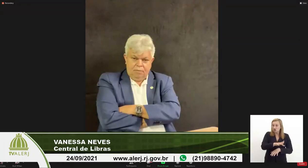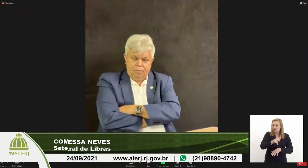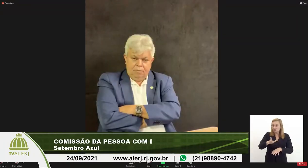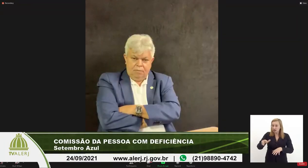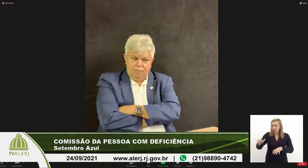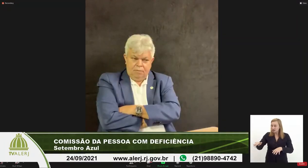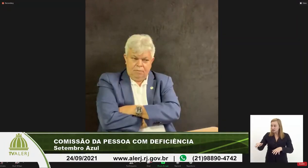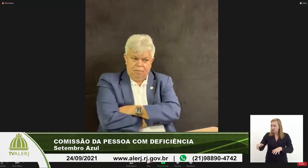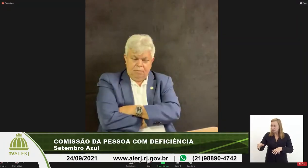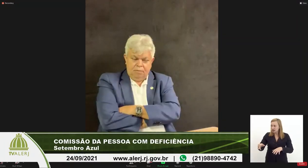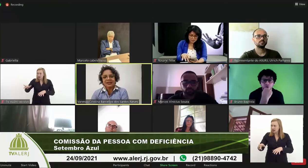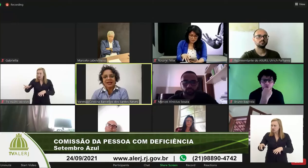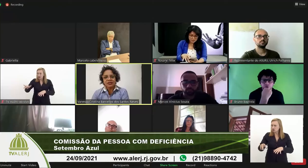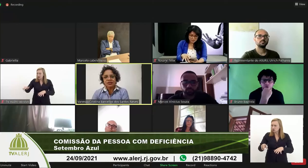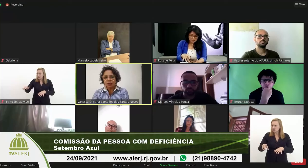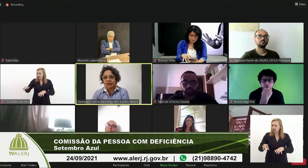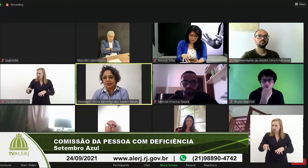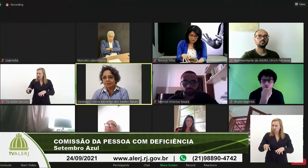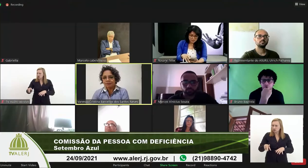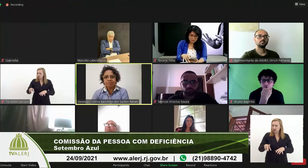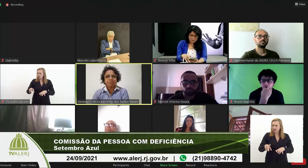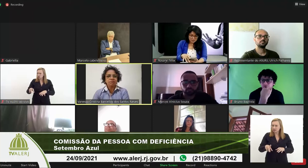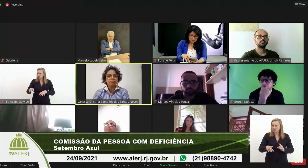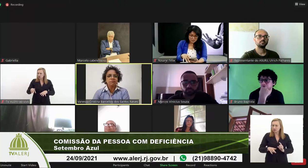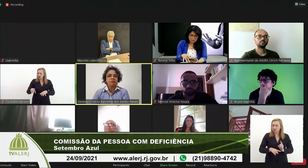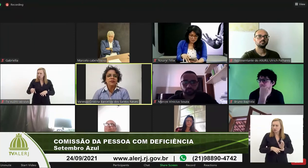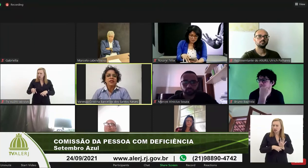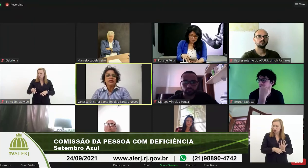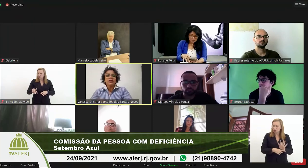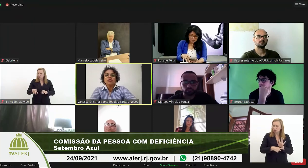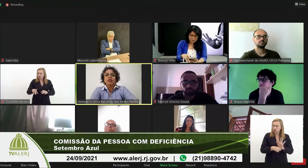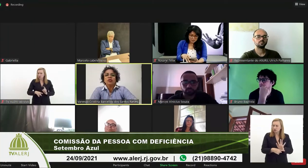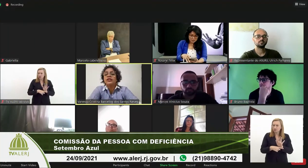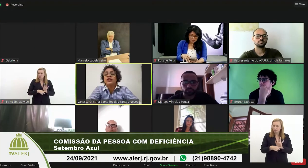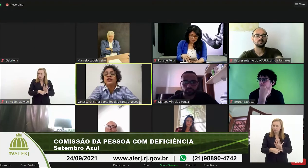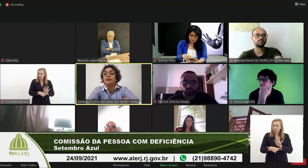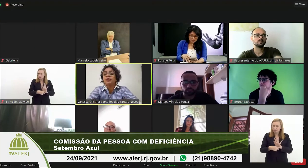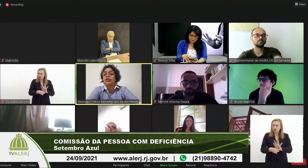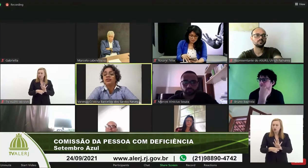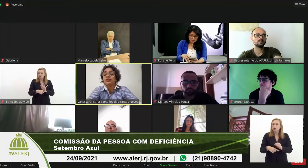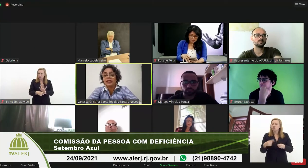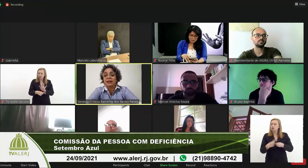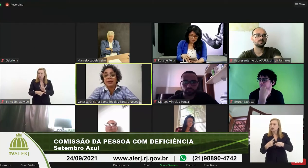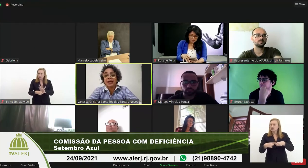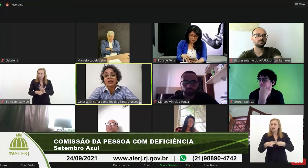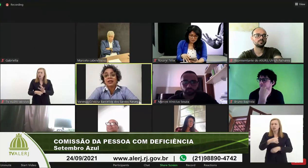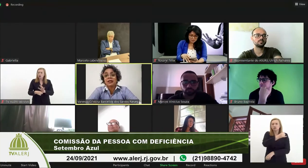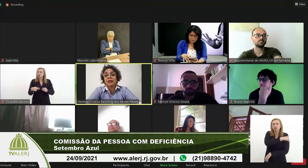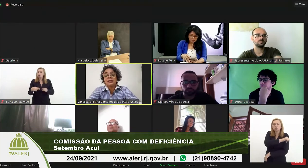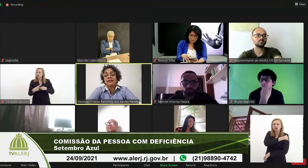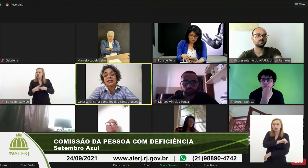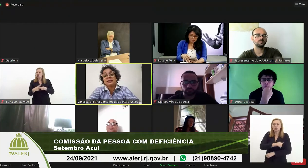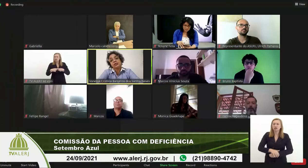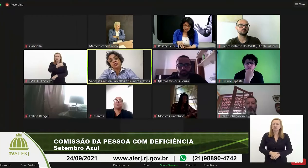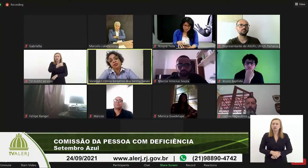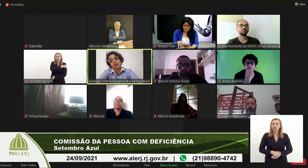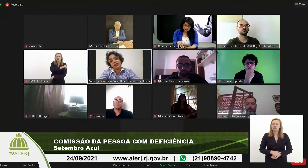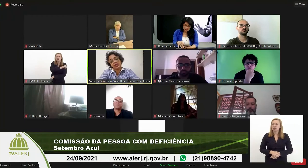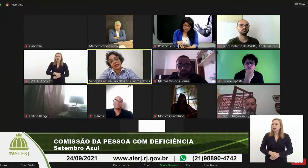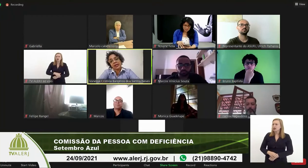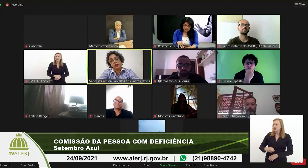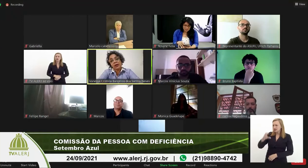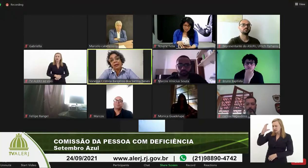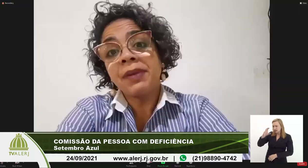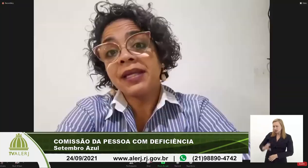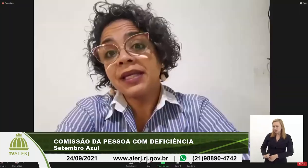atendimentos para a comunidade surda no município do Rio de Janeiro para cidadãos do Rio de